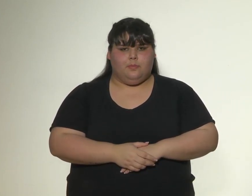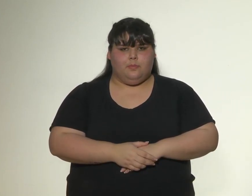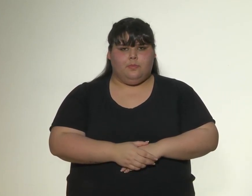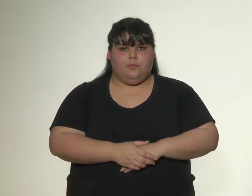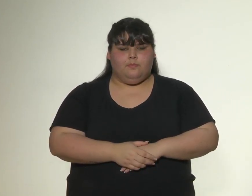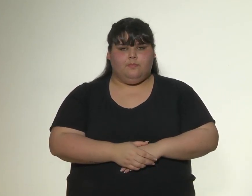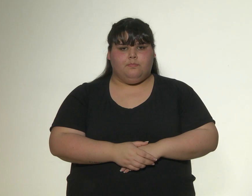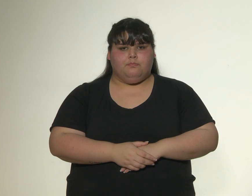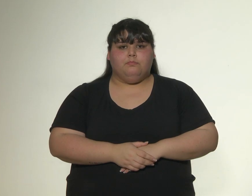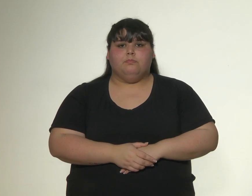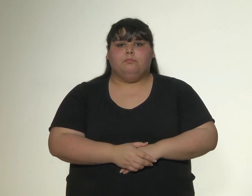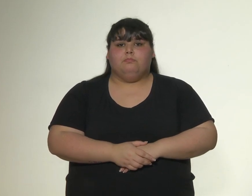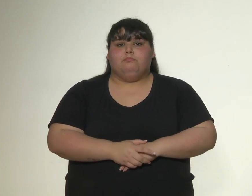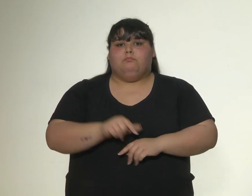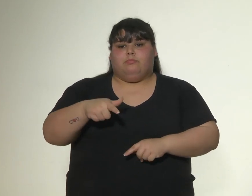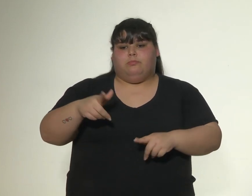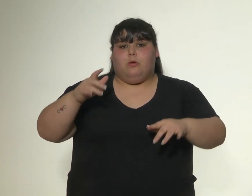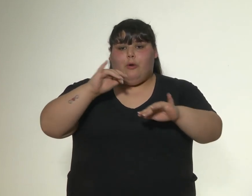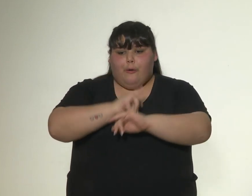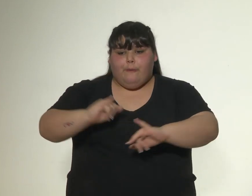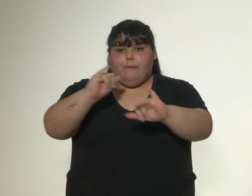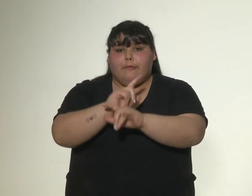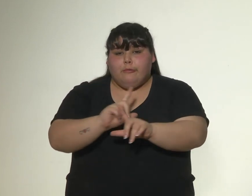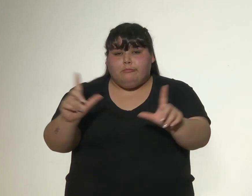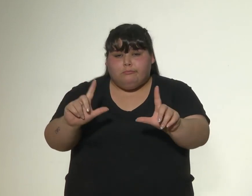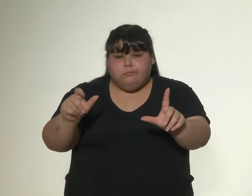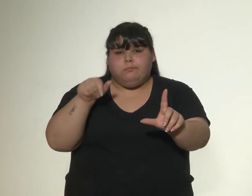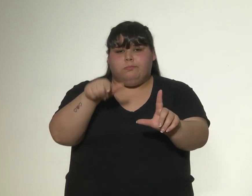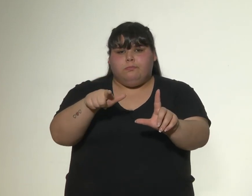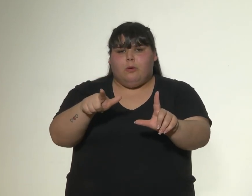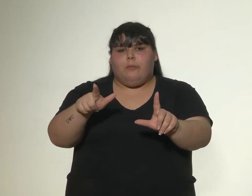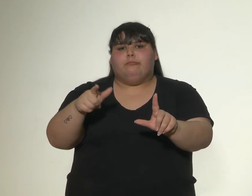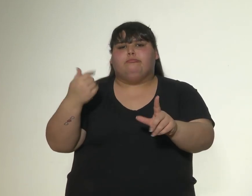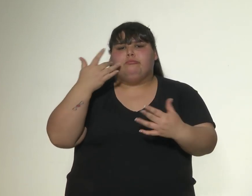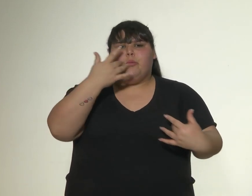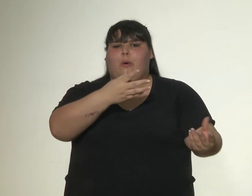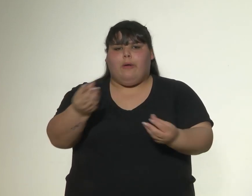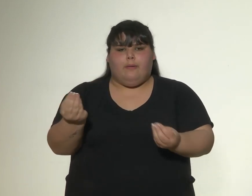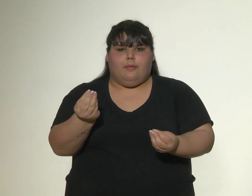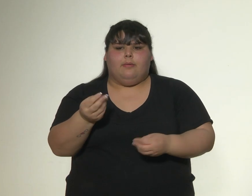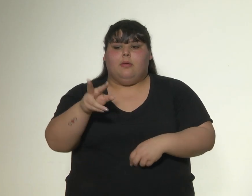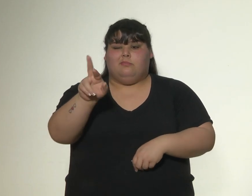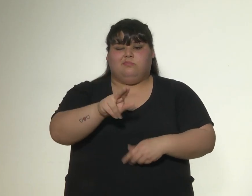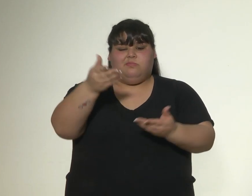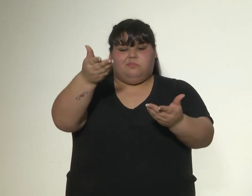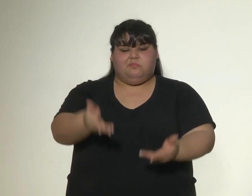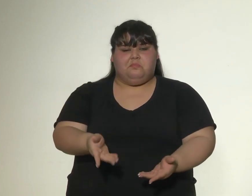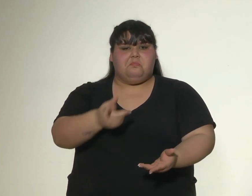La influencia de los medios de comunicación al reflejar la imagen de la mujer como objeto